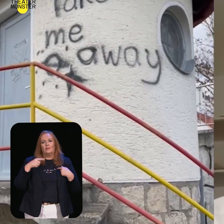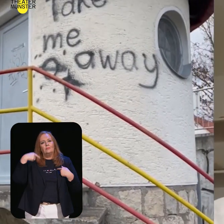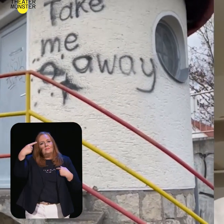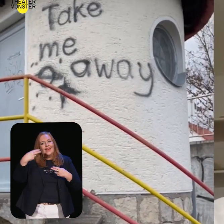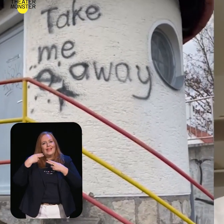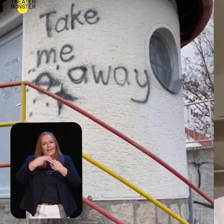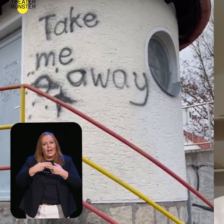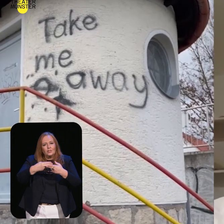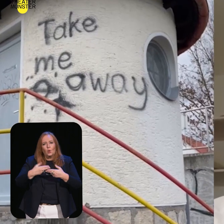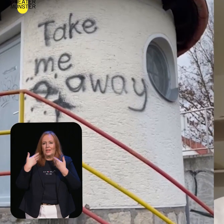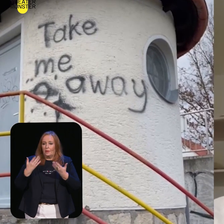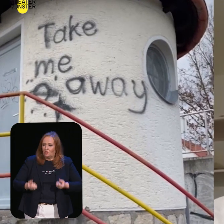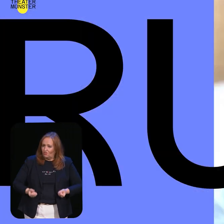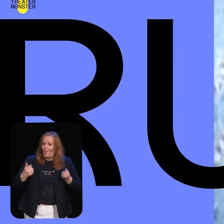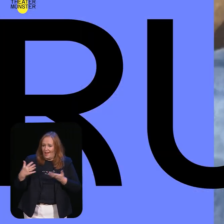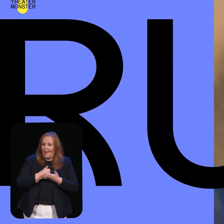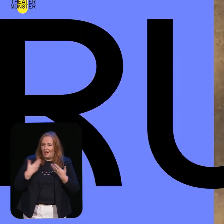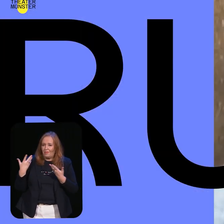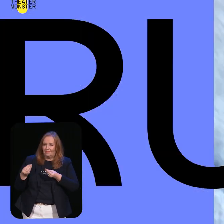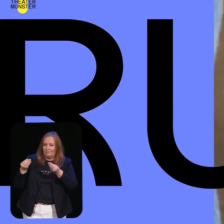Generation ein schweres Erbe.